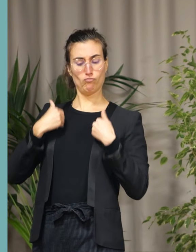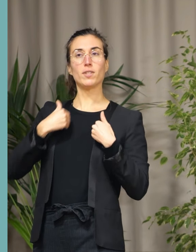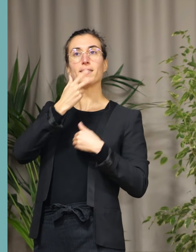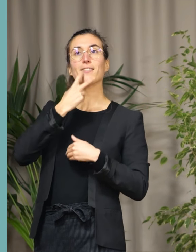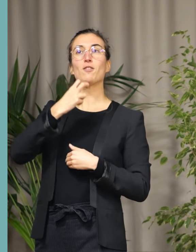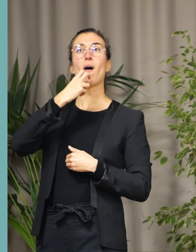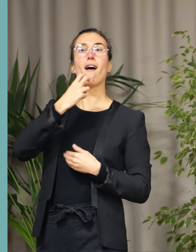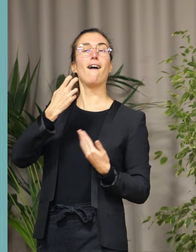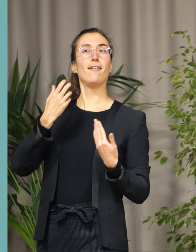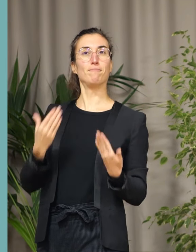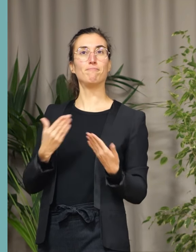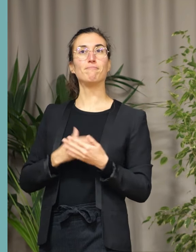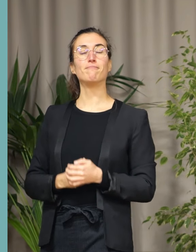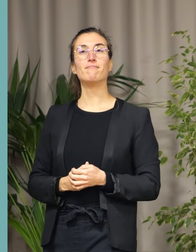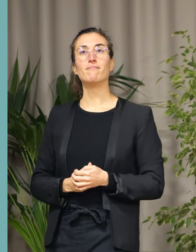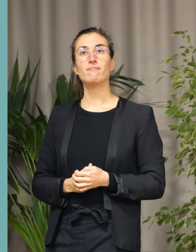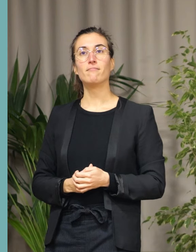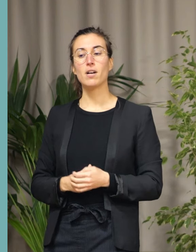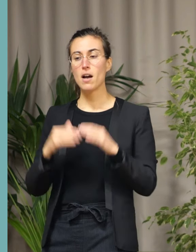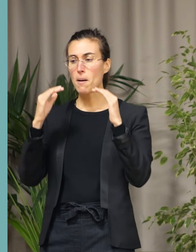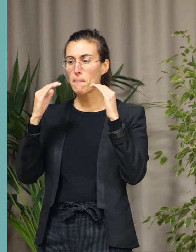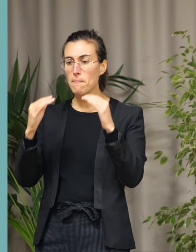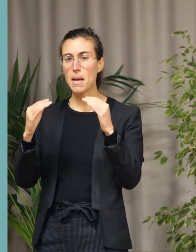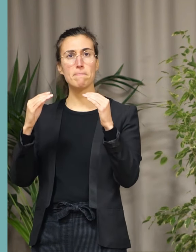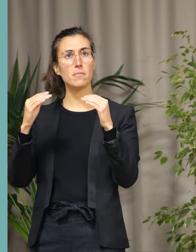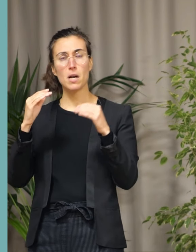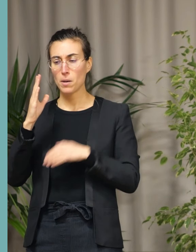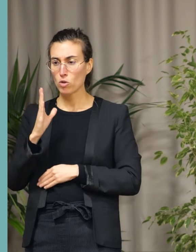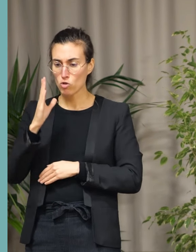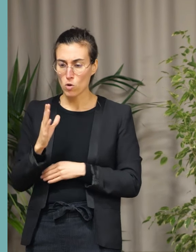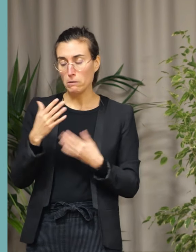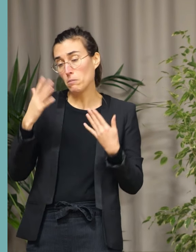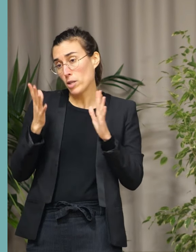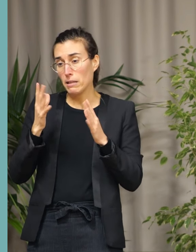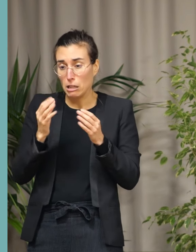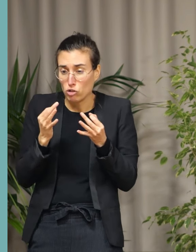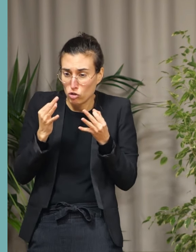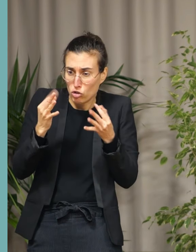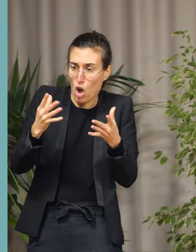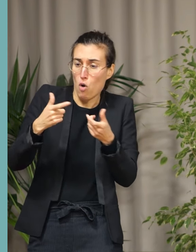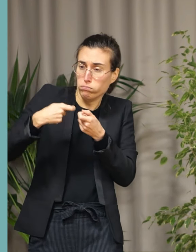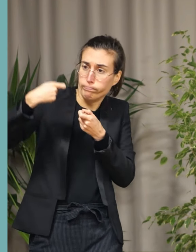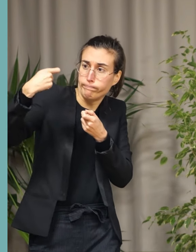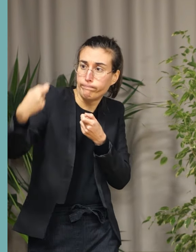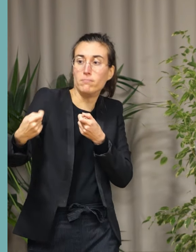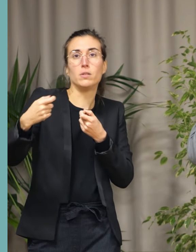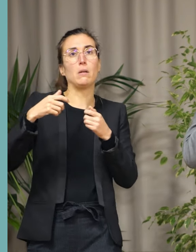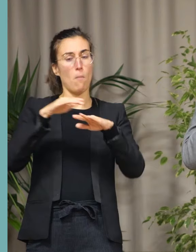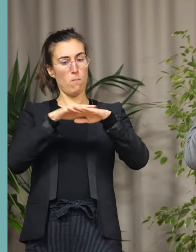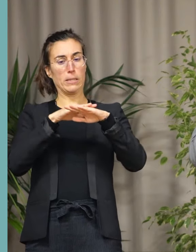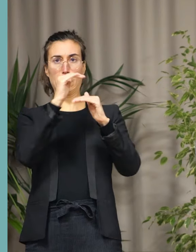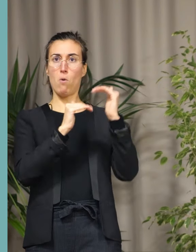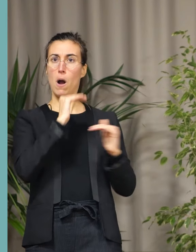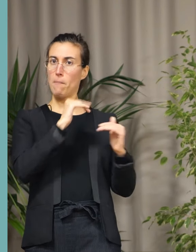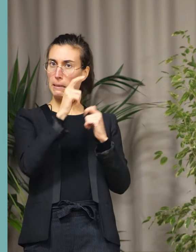Même s'il faut un peu plus de temps, nous respecterons notre programme politique avec par exemple une enveloppe